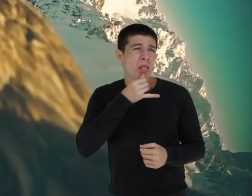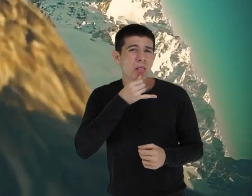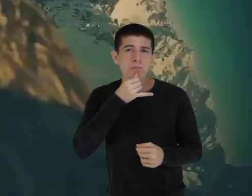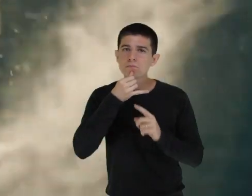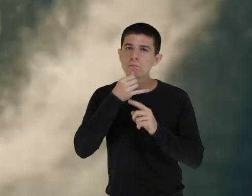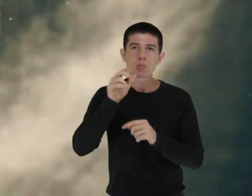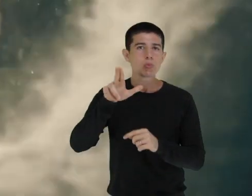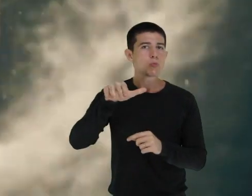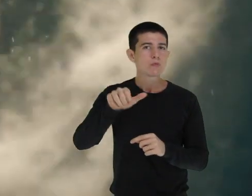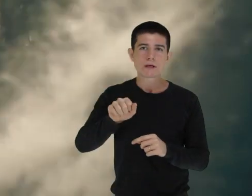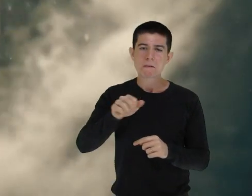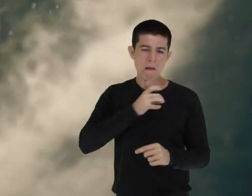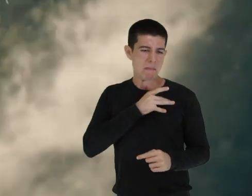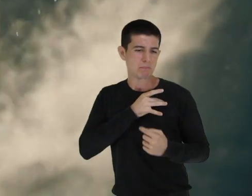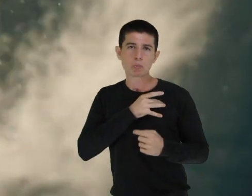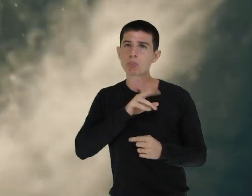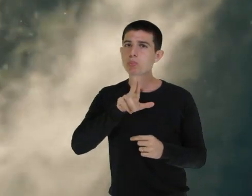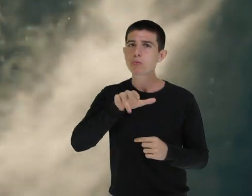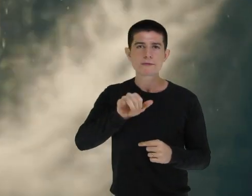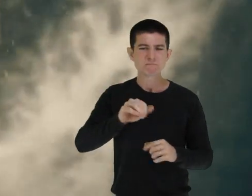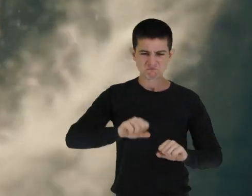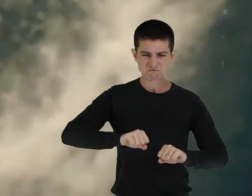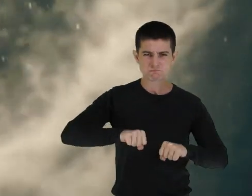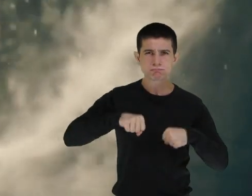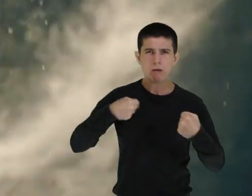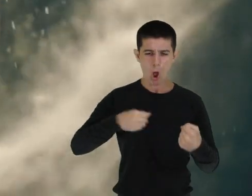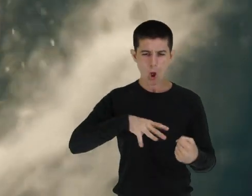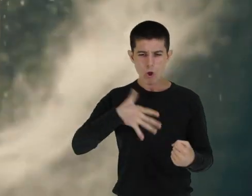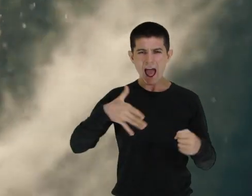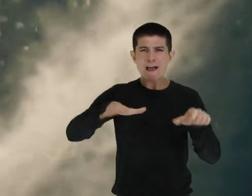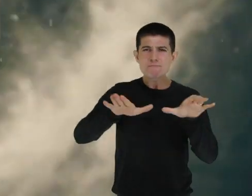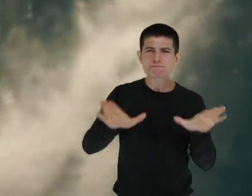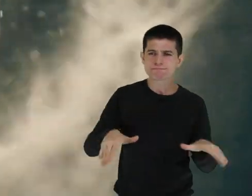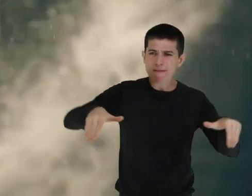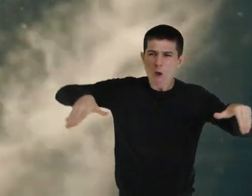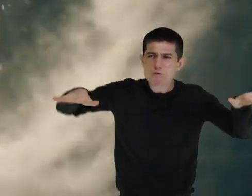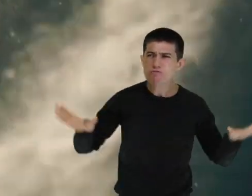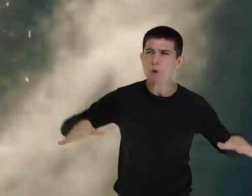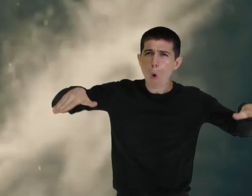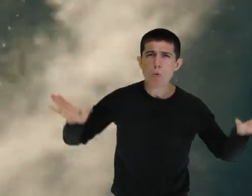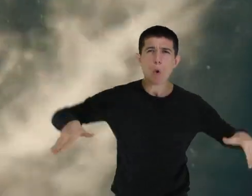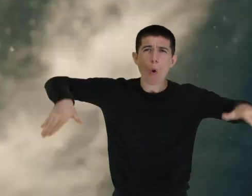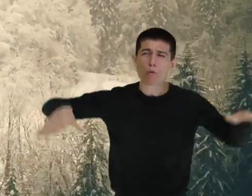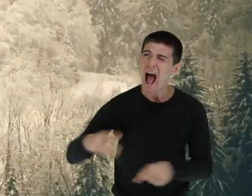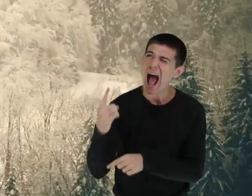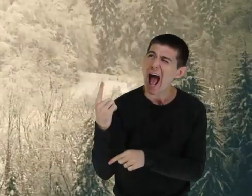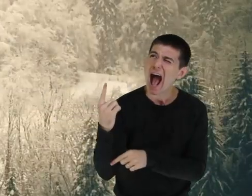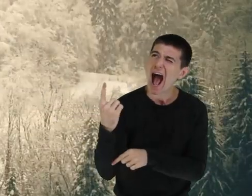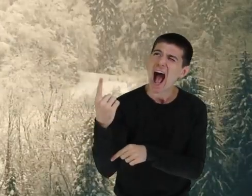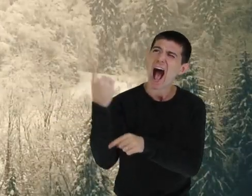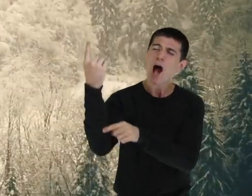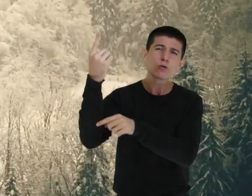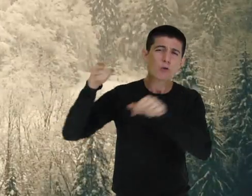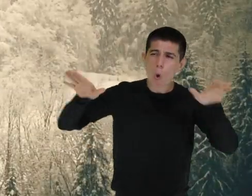com medo e voam tão alto quanto podem. As águias procuram com os olhos o pico mais alto,